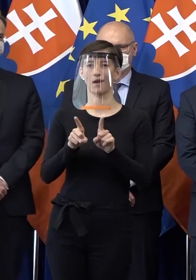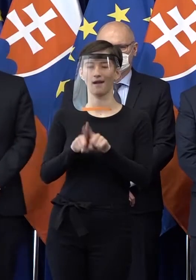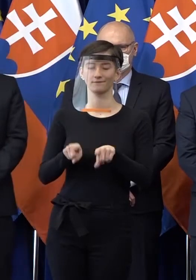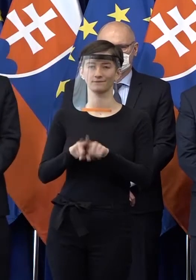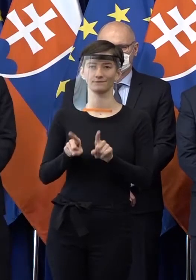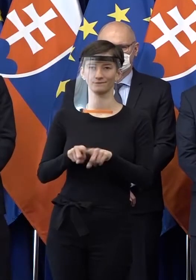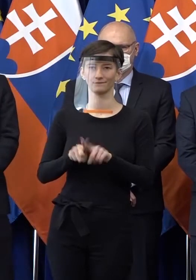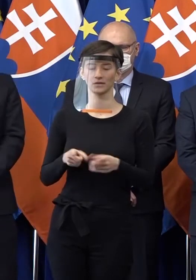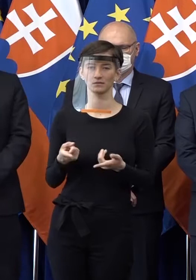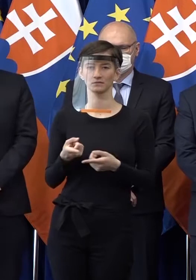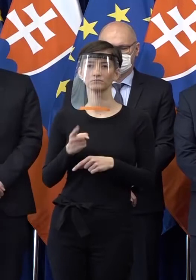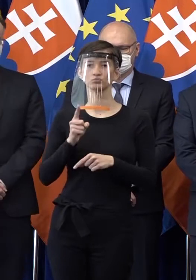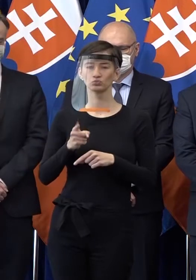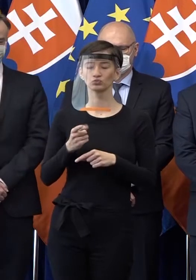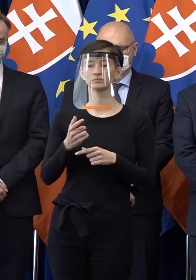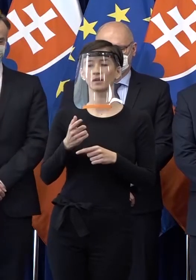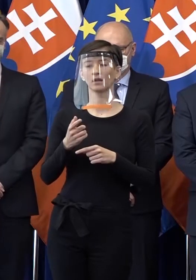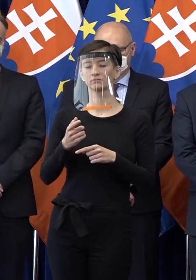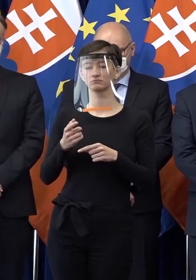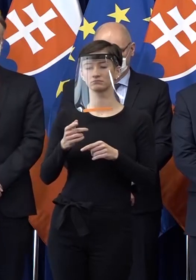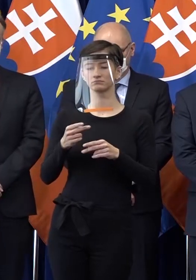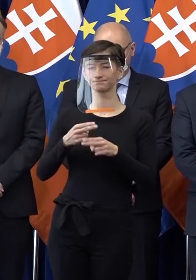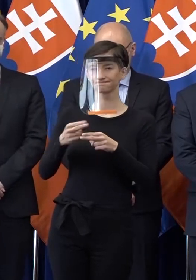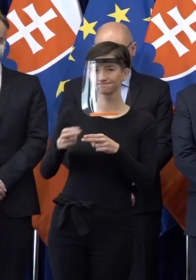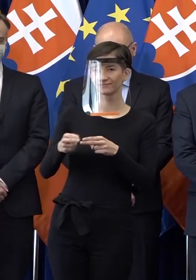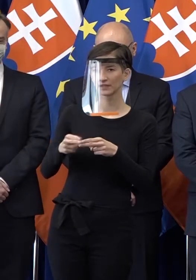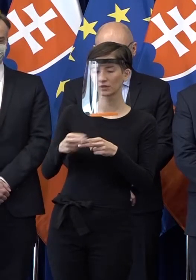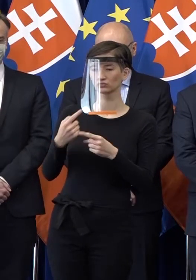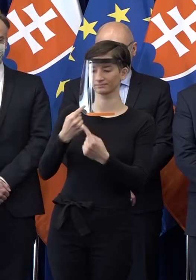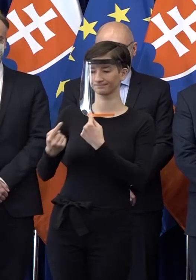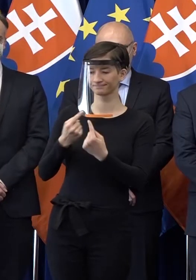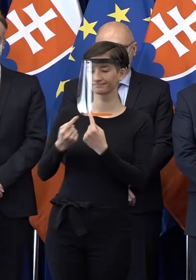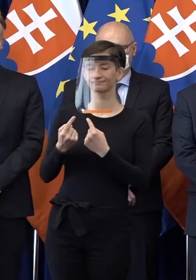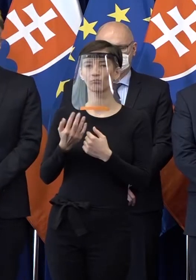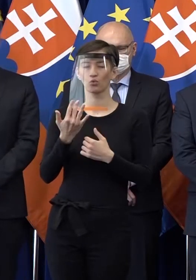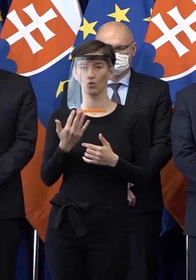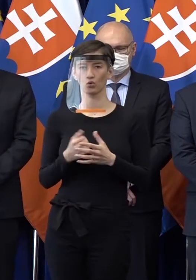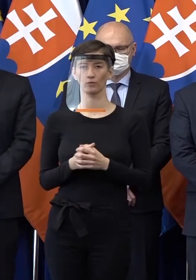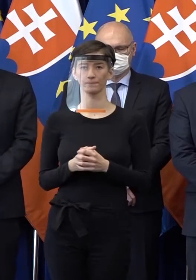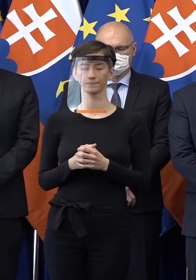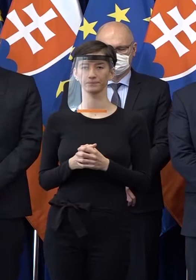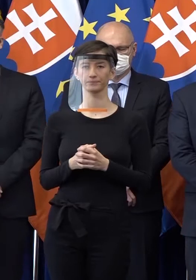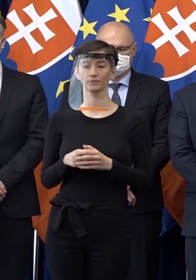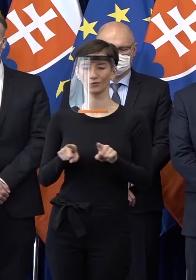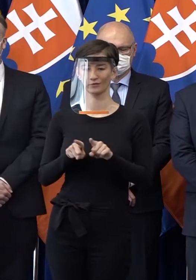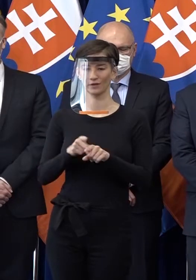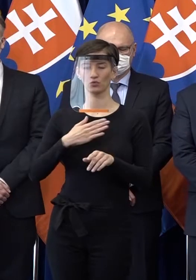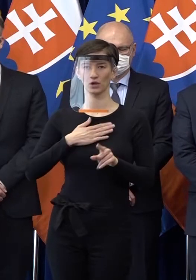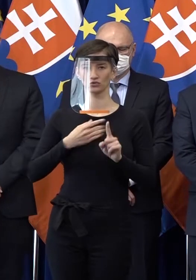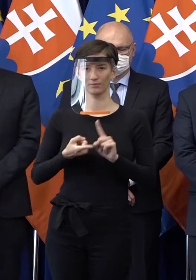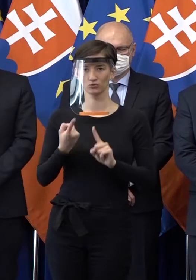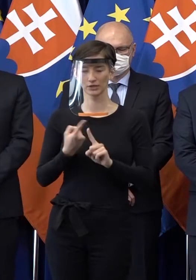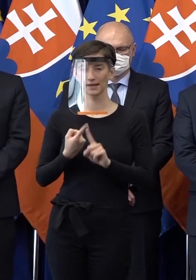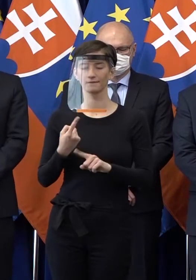funkčnosťou firiem, ktoré vlastne teraz tie energie nepotrebujú. Je tam požiadavka na vyčlenenie